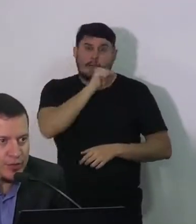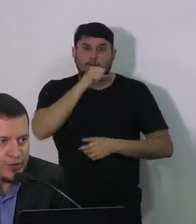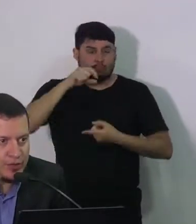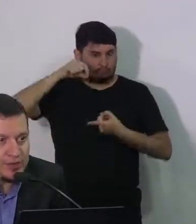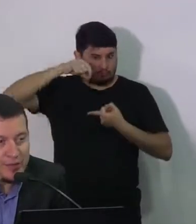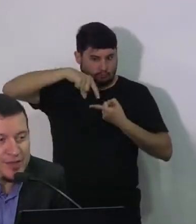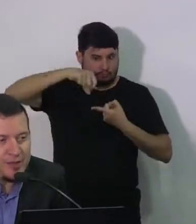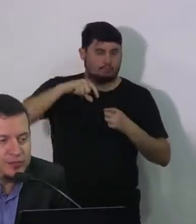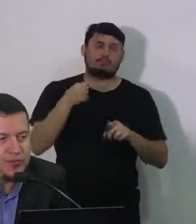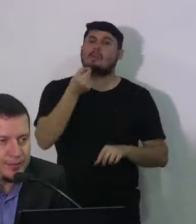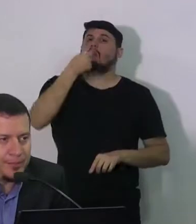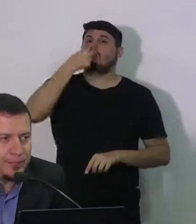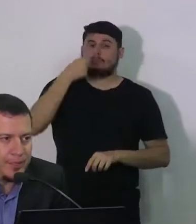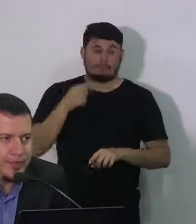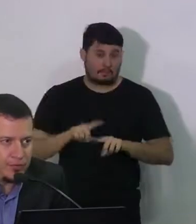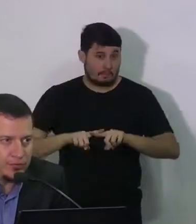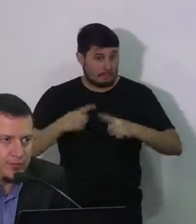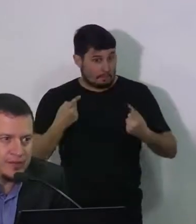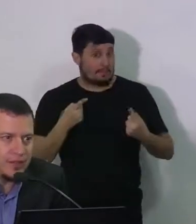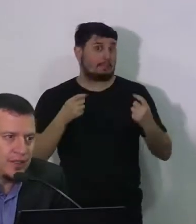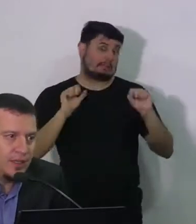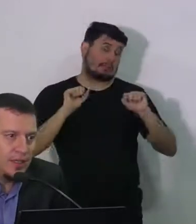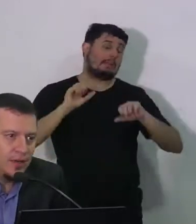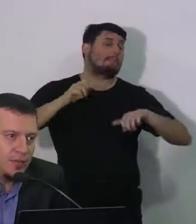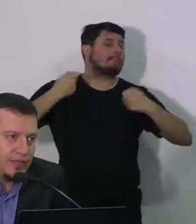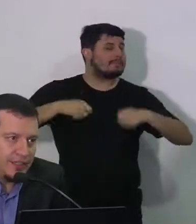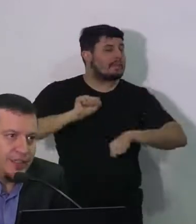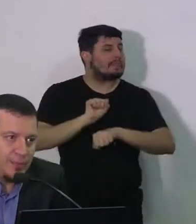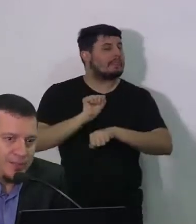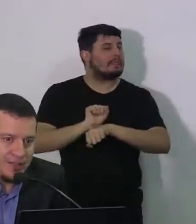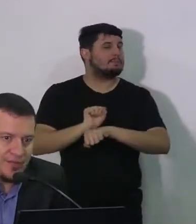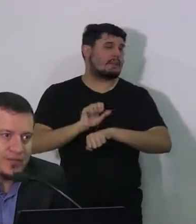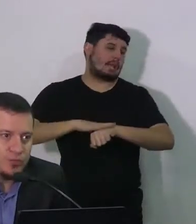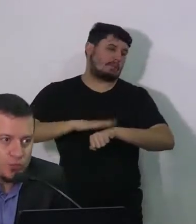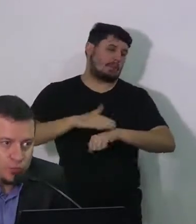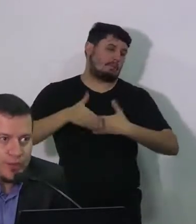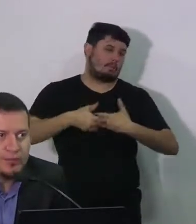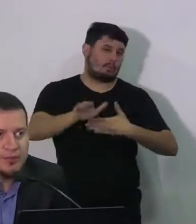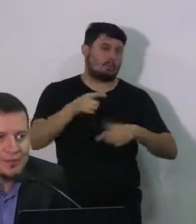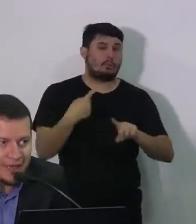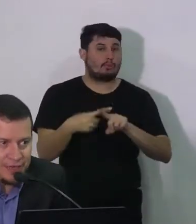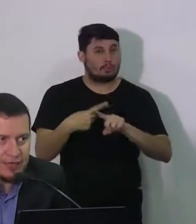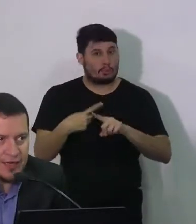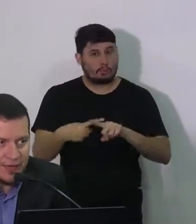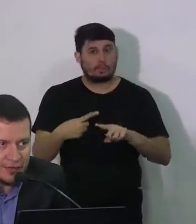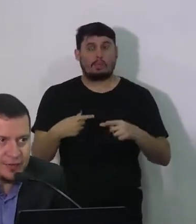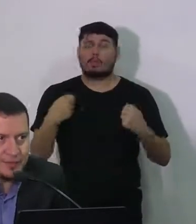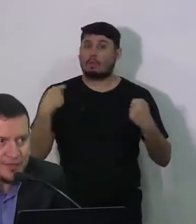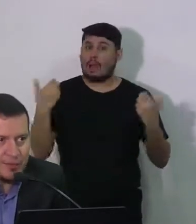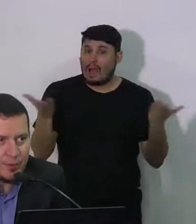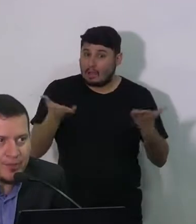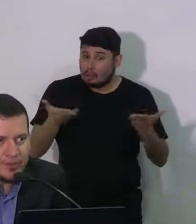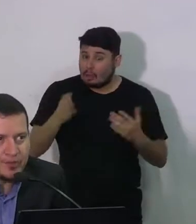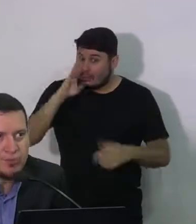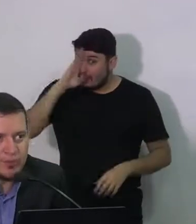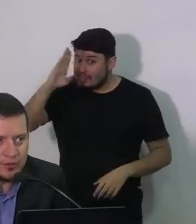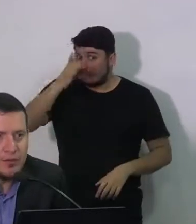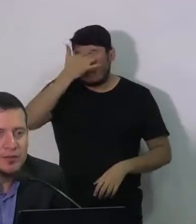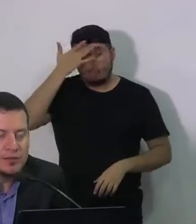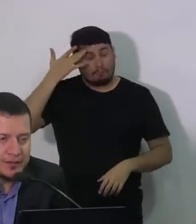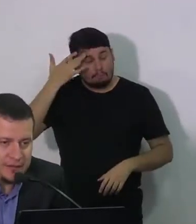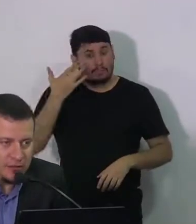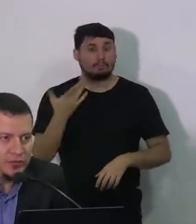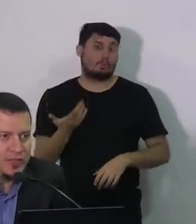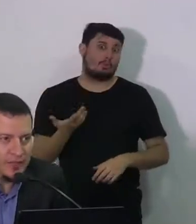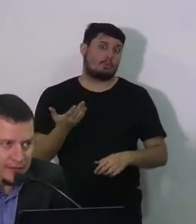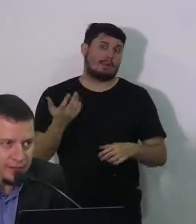e o teste laboratorial também, mas leva um tempo para que isso aconteça. o que a gente tem que observar são o número de casos graves, principalmente esse número.